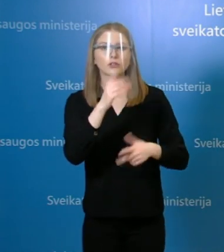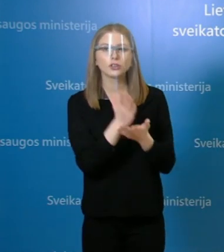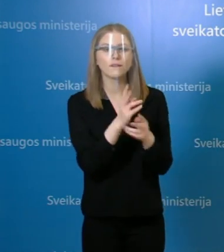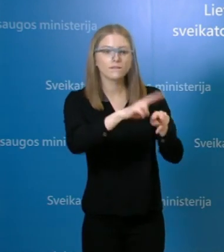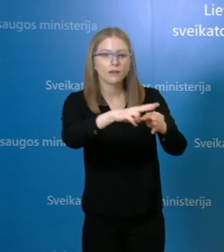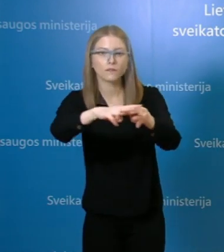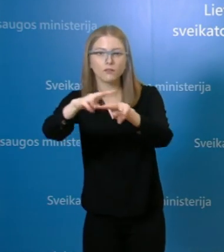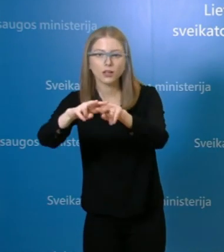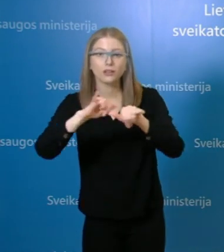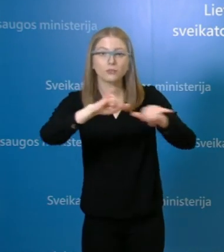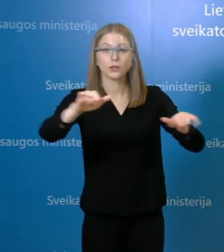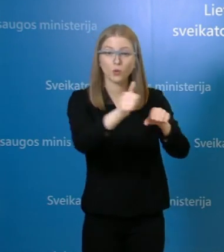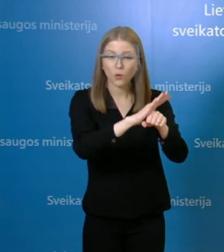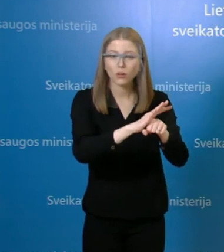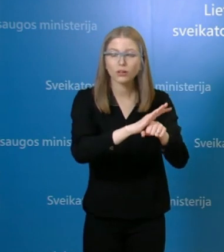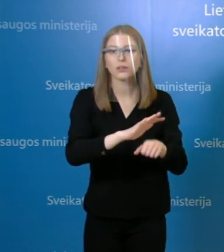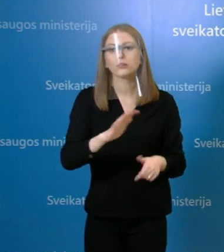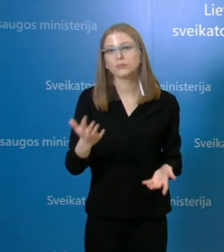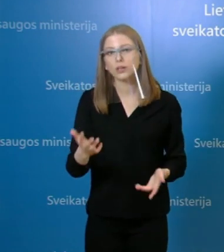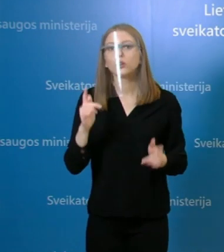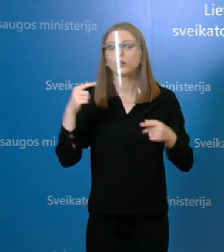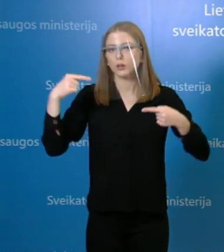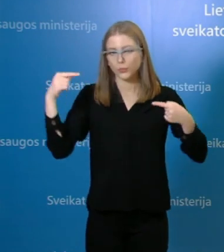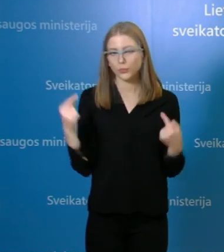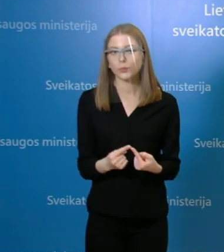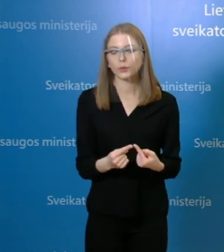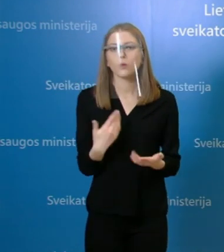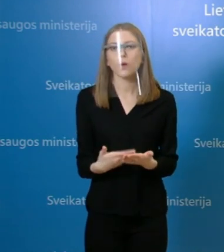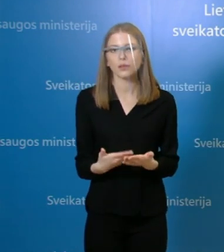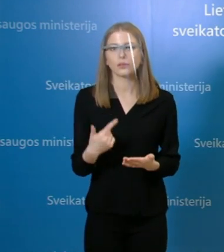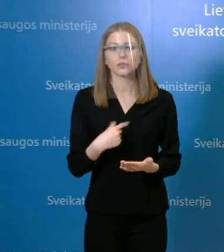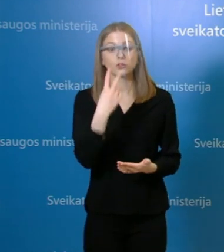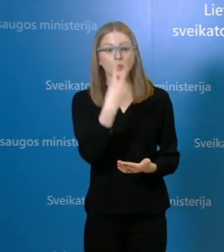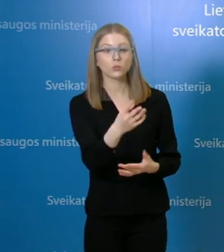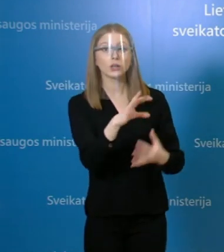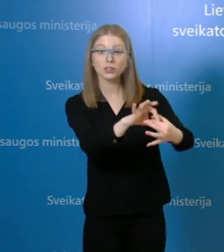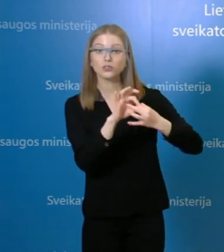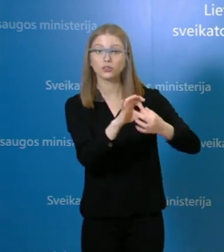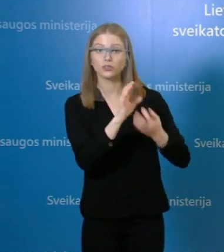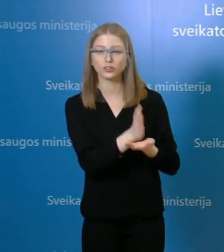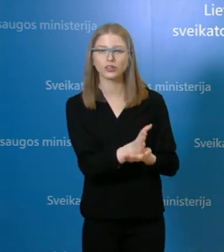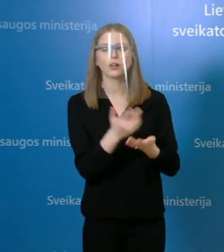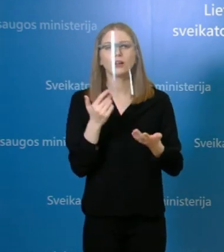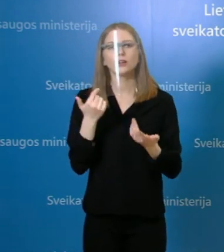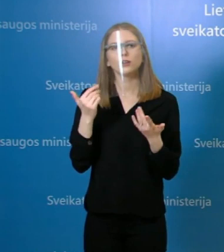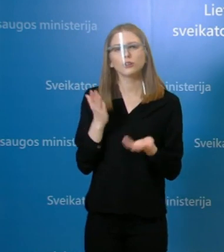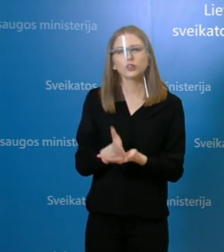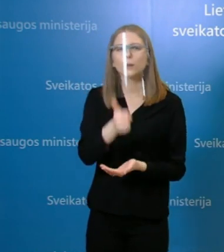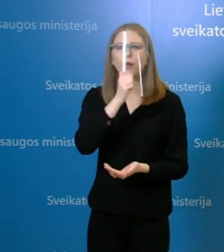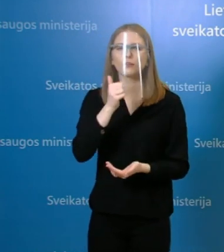kadangi kiek ir pristatau atvejų, visą laiką jau matosi labai aiškios asijos su žydiniais. Aišku, yra išskirtiniai dalykai, tai yra